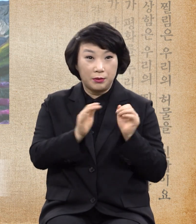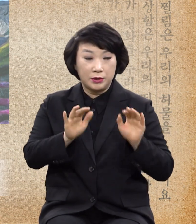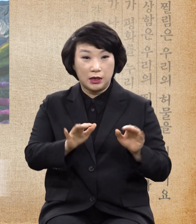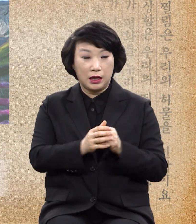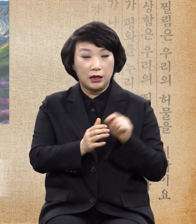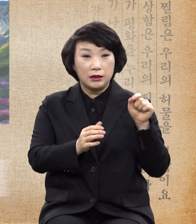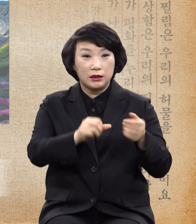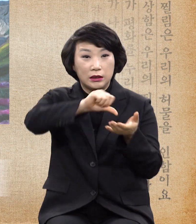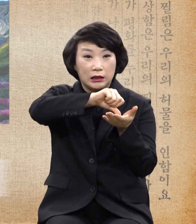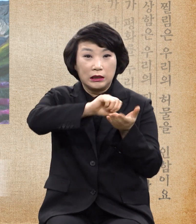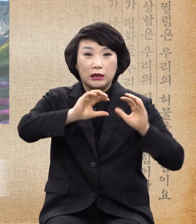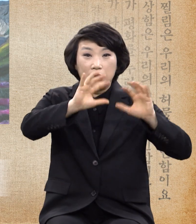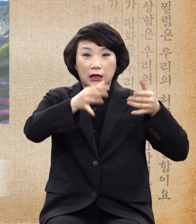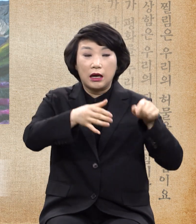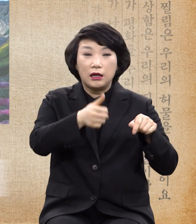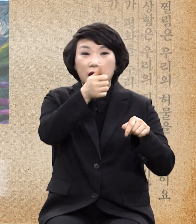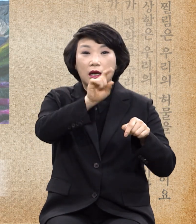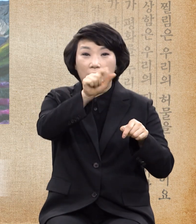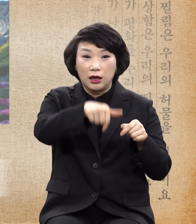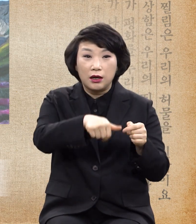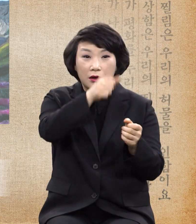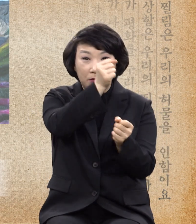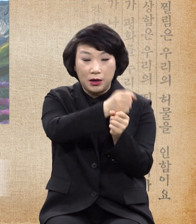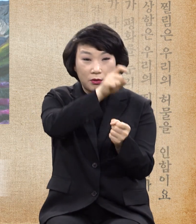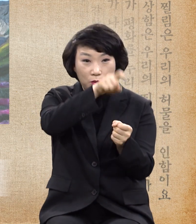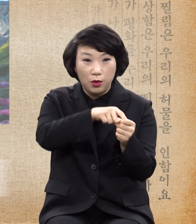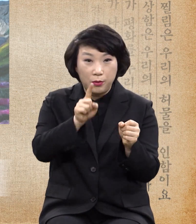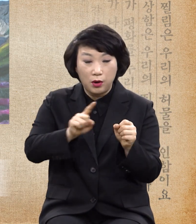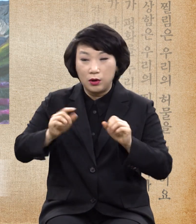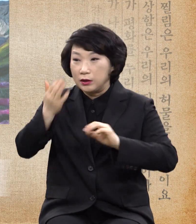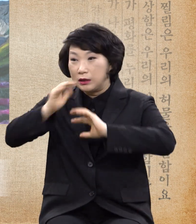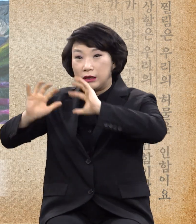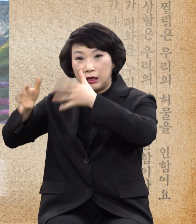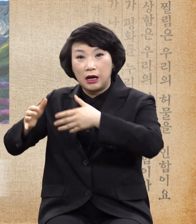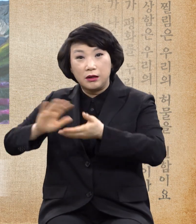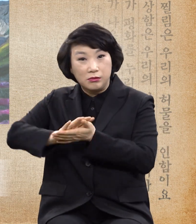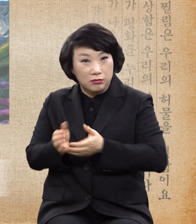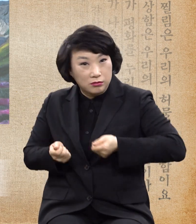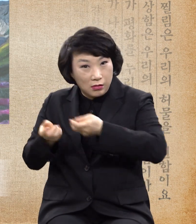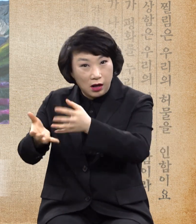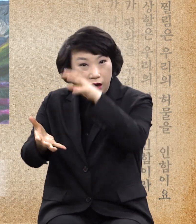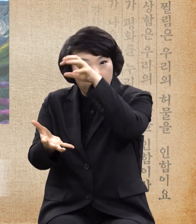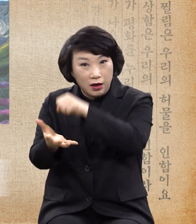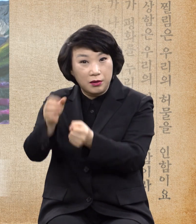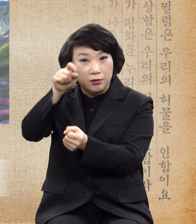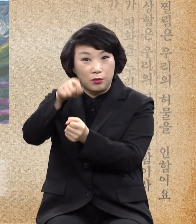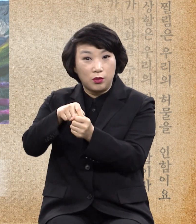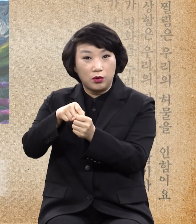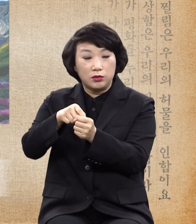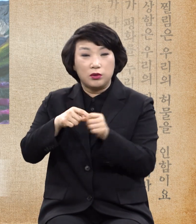핵을 만드는 이유는 이스라엘을 지구에서 오시려고 작정으로 만드는 것이니까